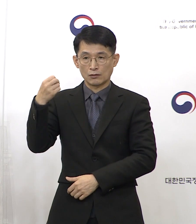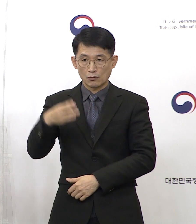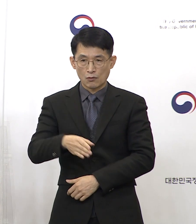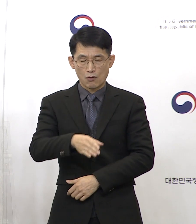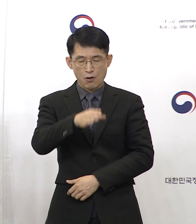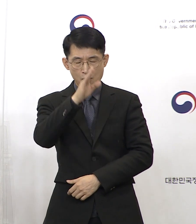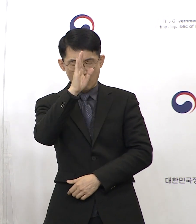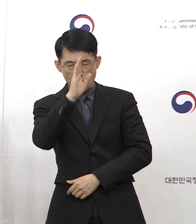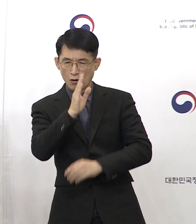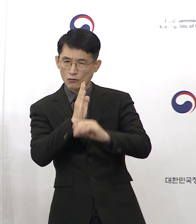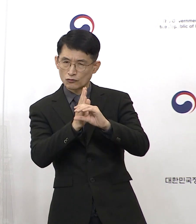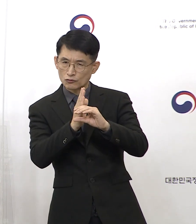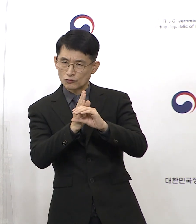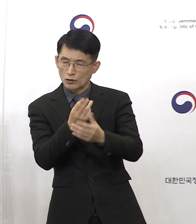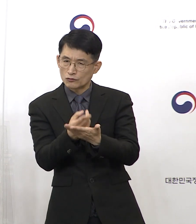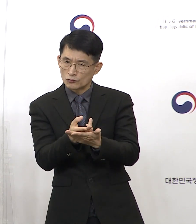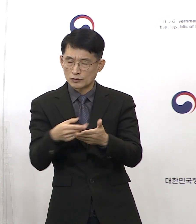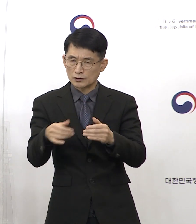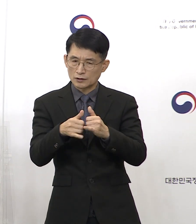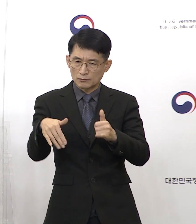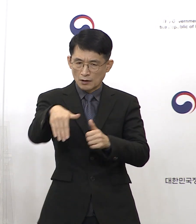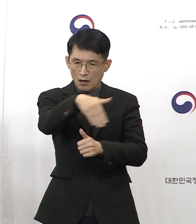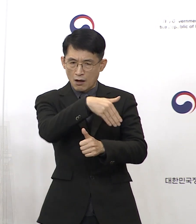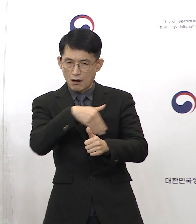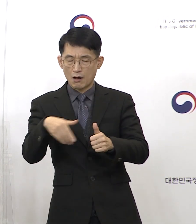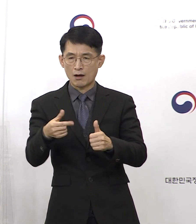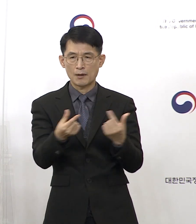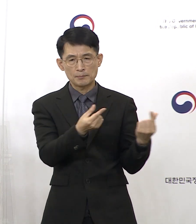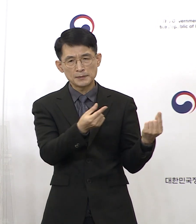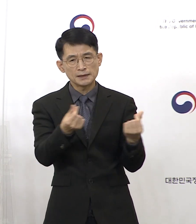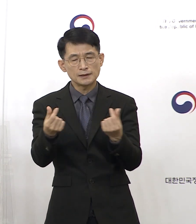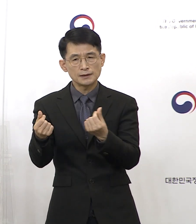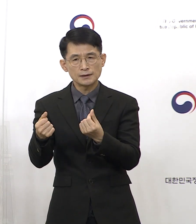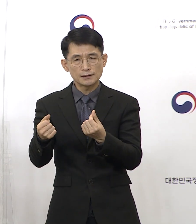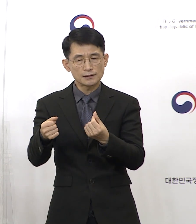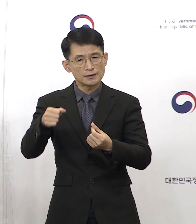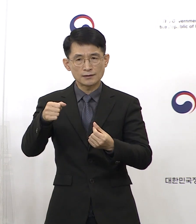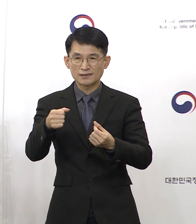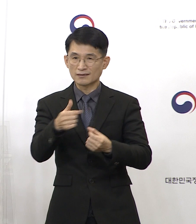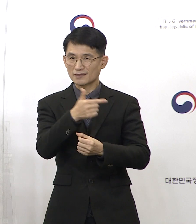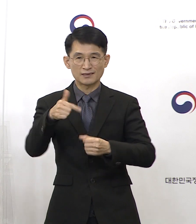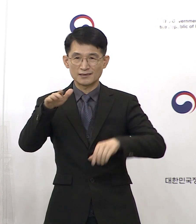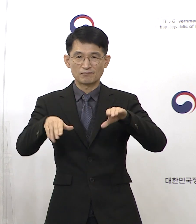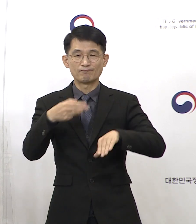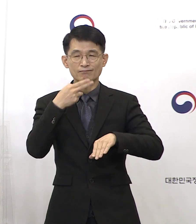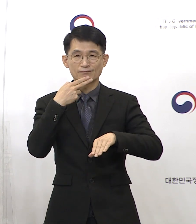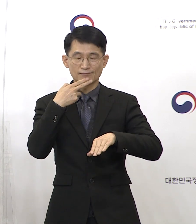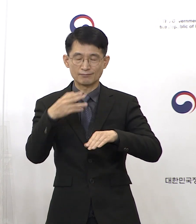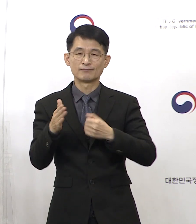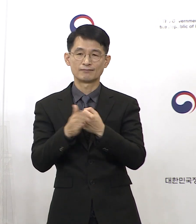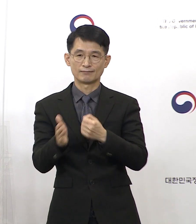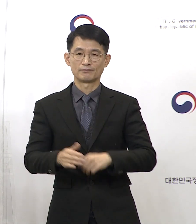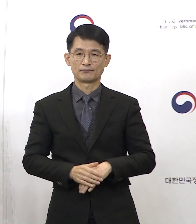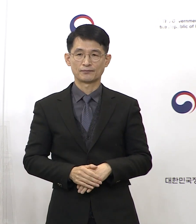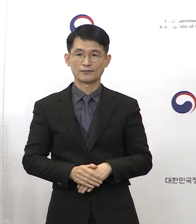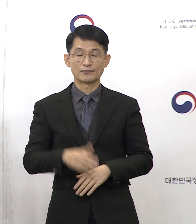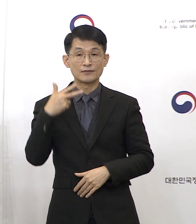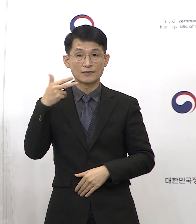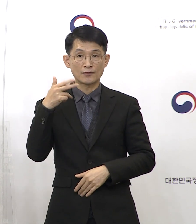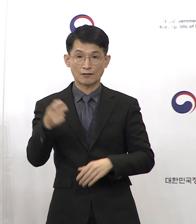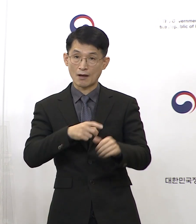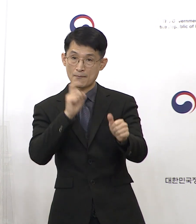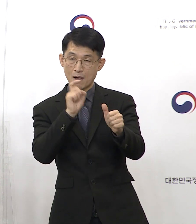병상 가동률이 큰 변동이 없는 상황을 고려한 결과입니다. 주간 신규 확진자 수는